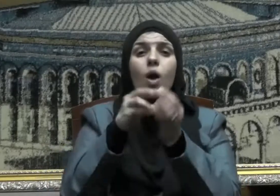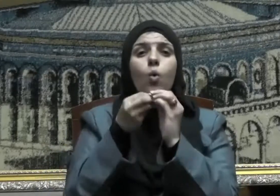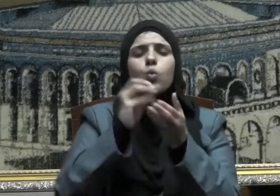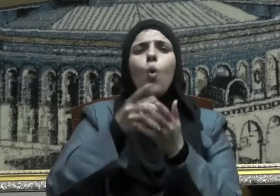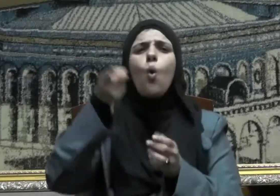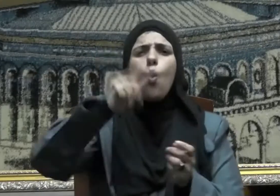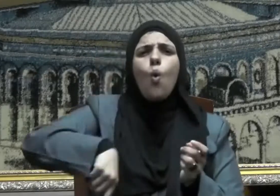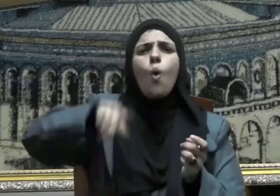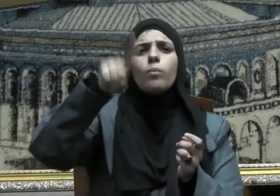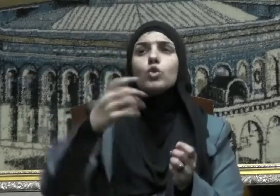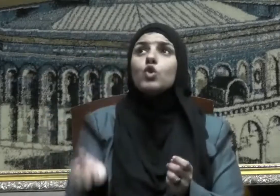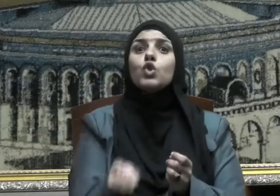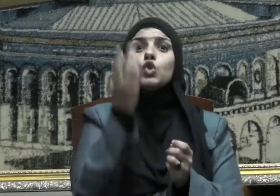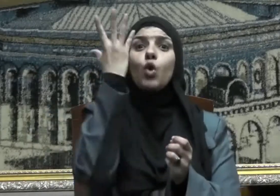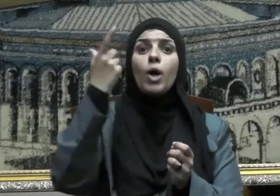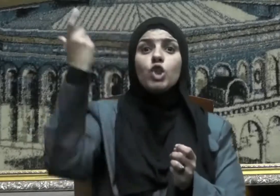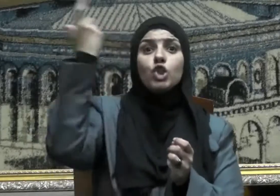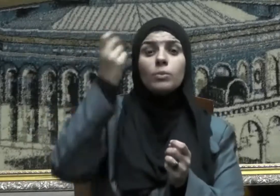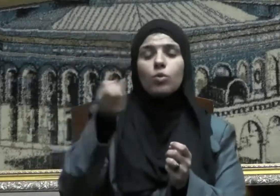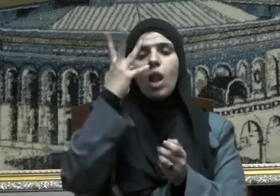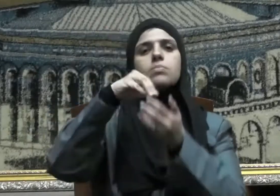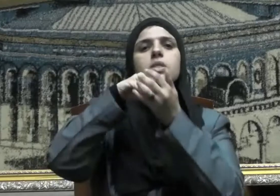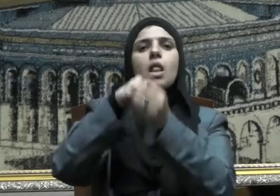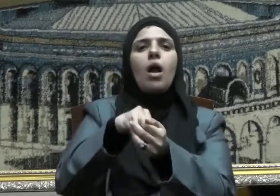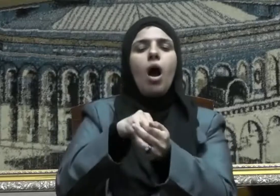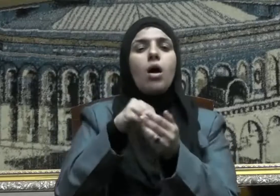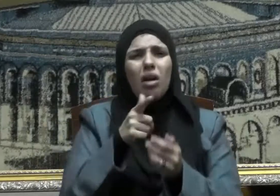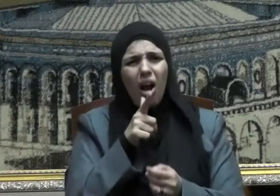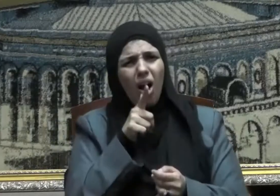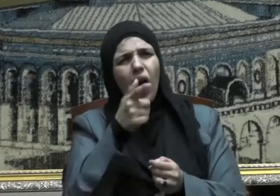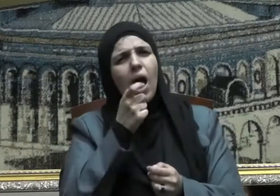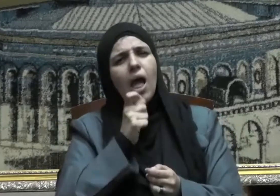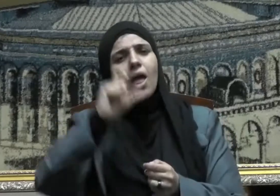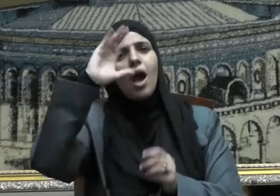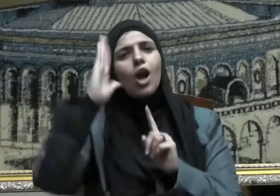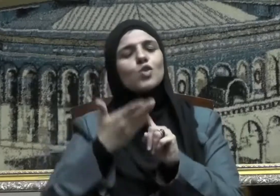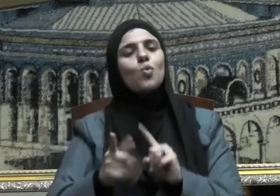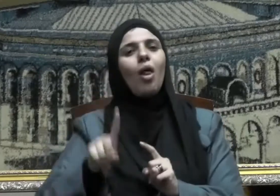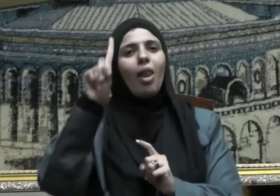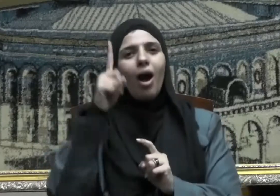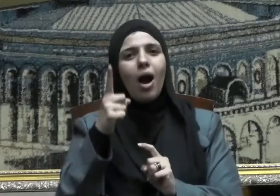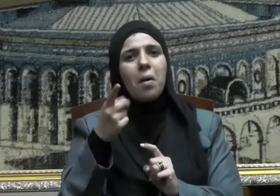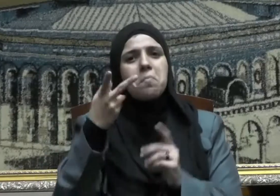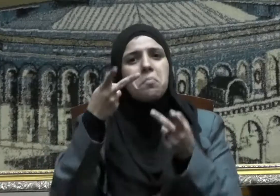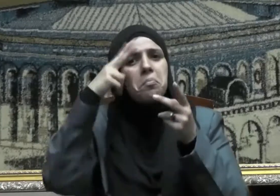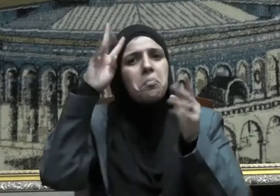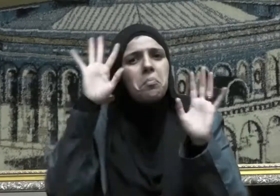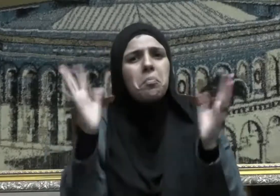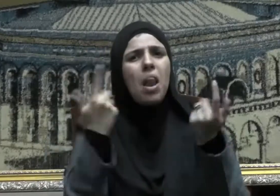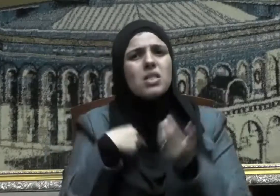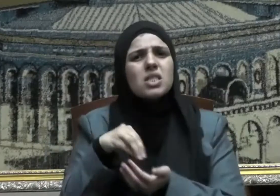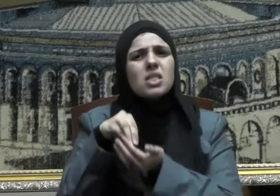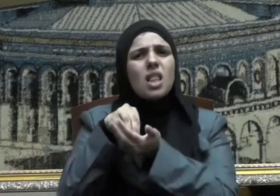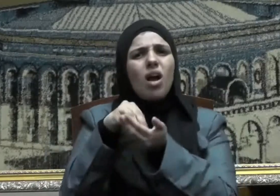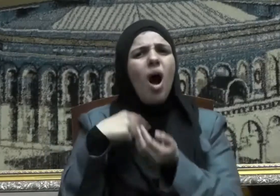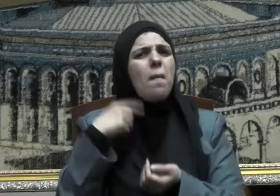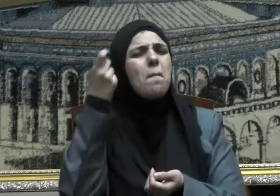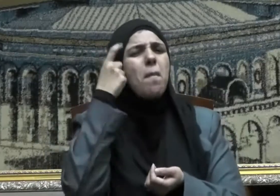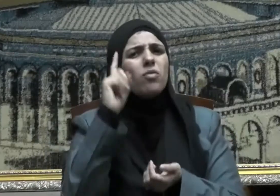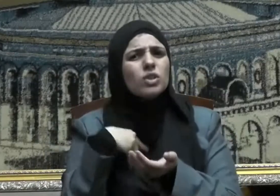في كل يوم طلعت فيه الشمس قيل يا رسول الله ومن أين لنا